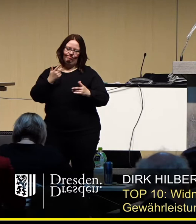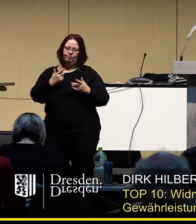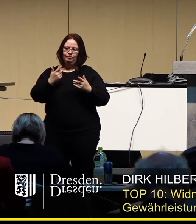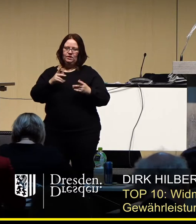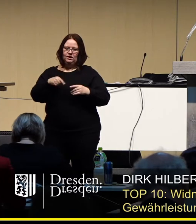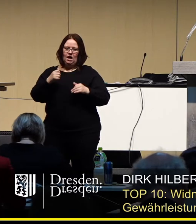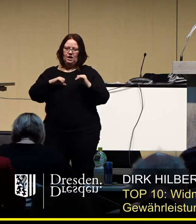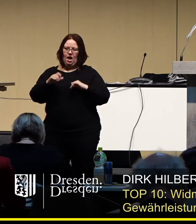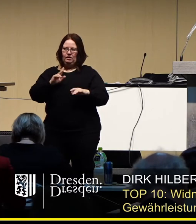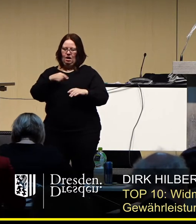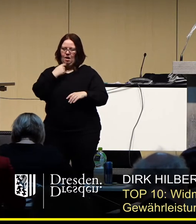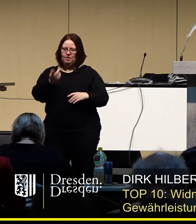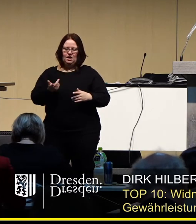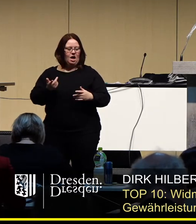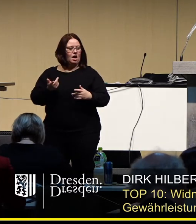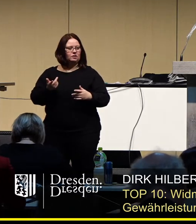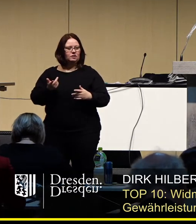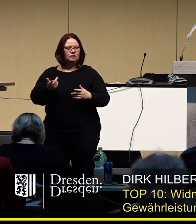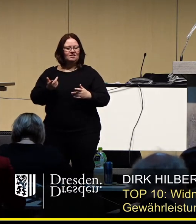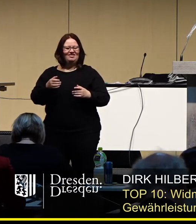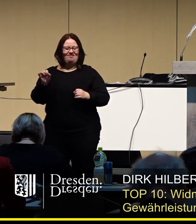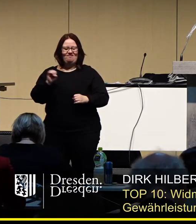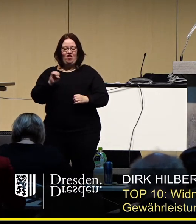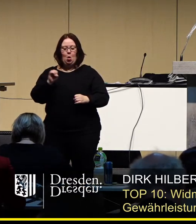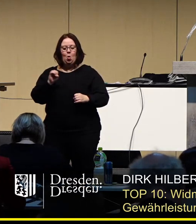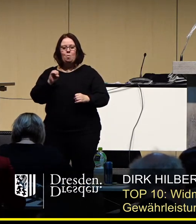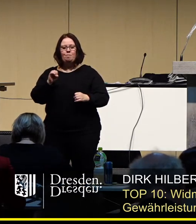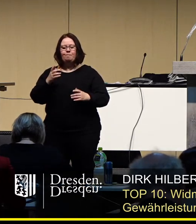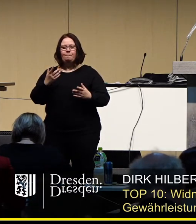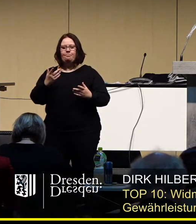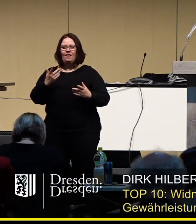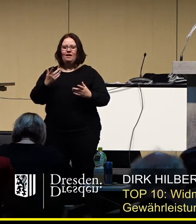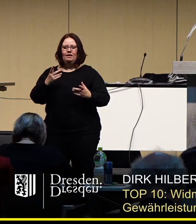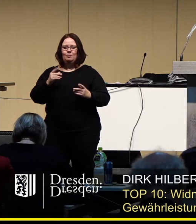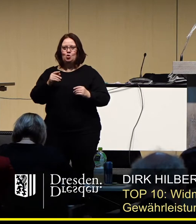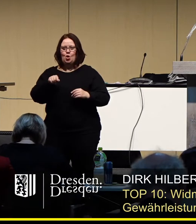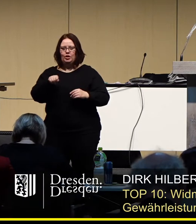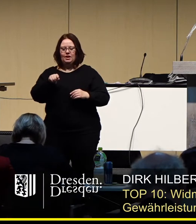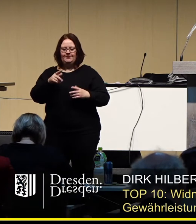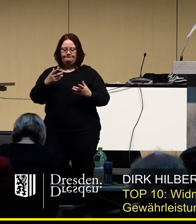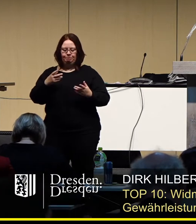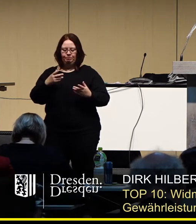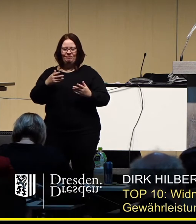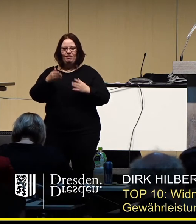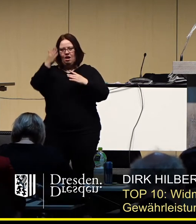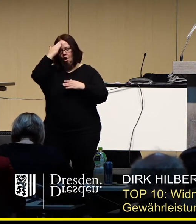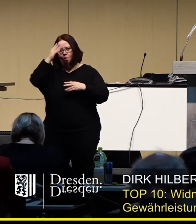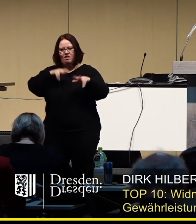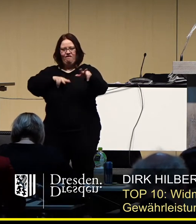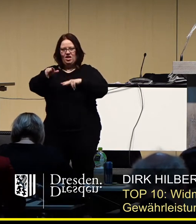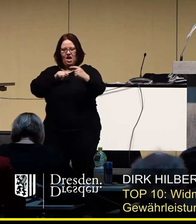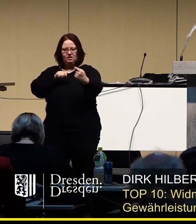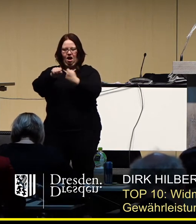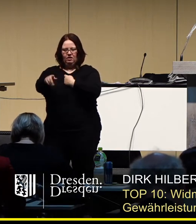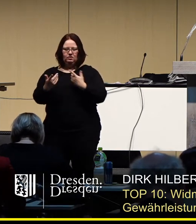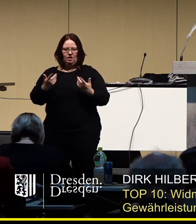verworfen werden, weil die Last der Hauptverkehrsachse